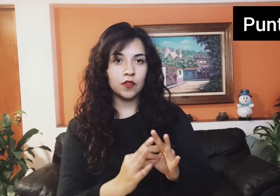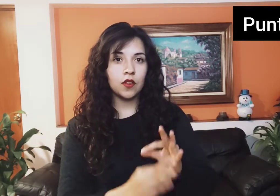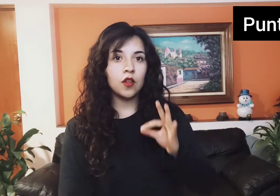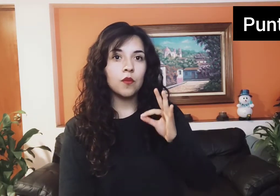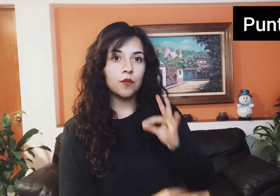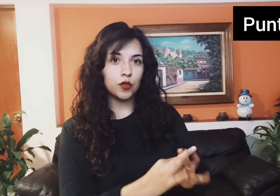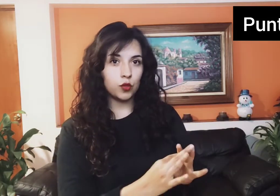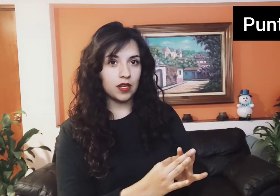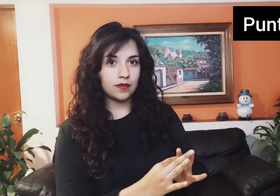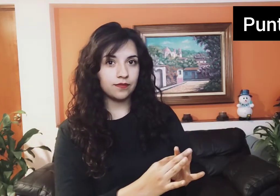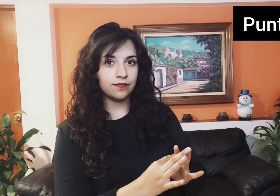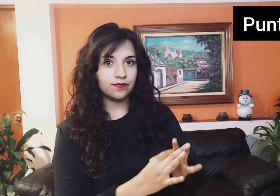Puntual.